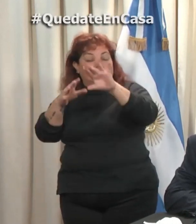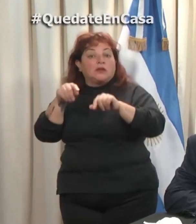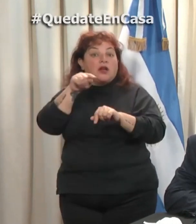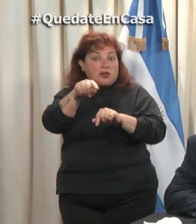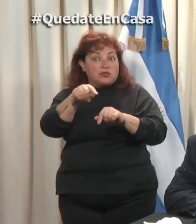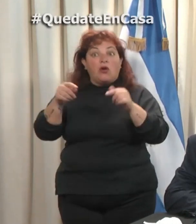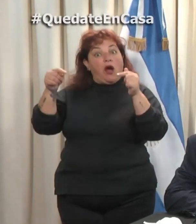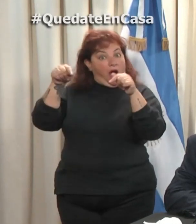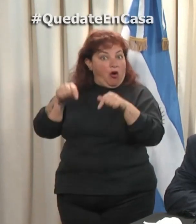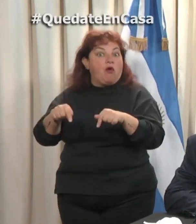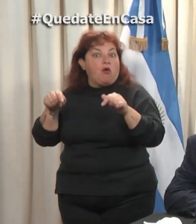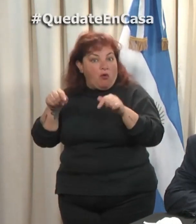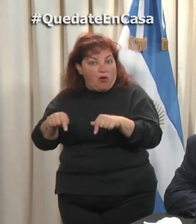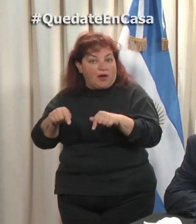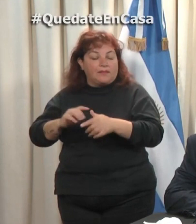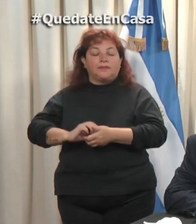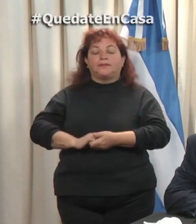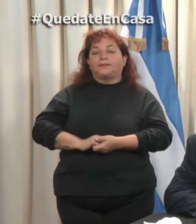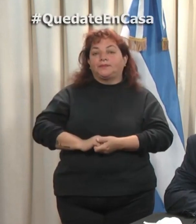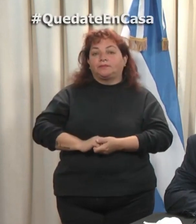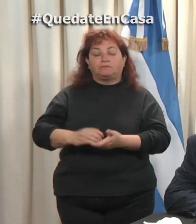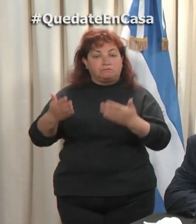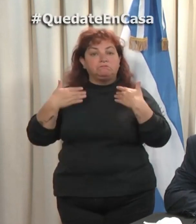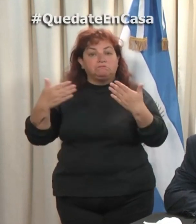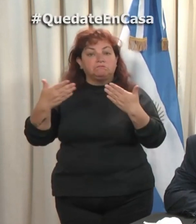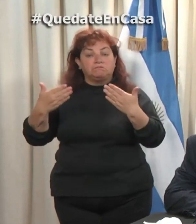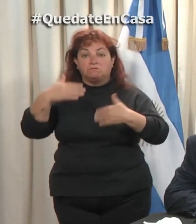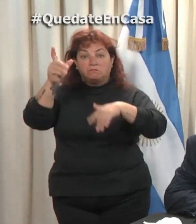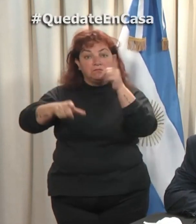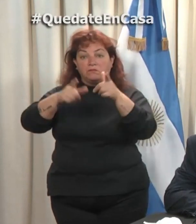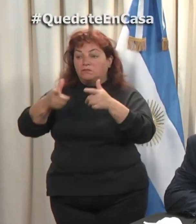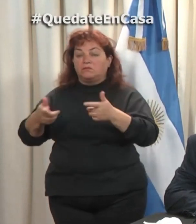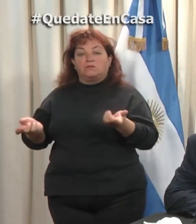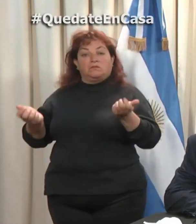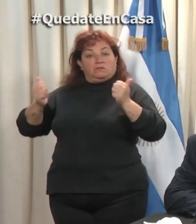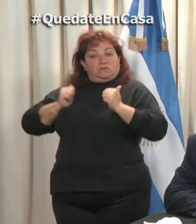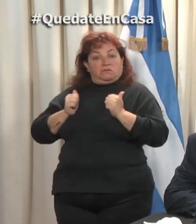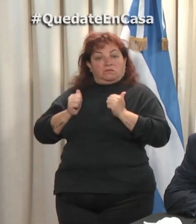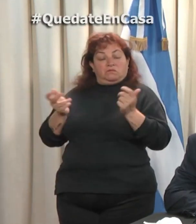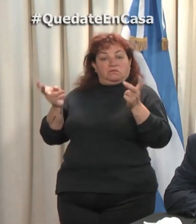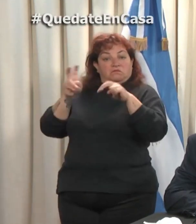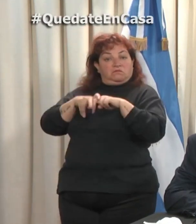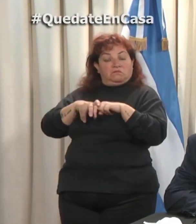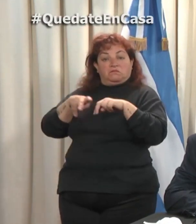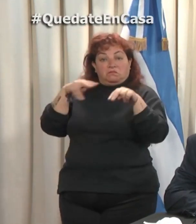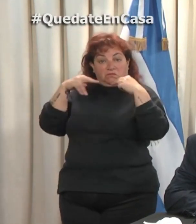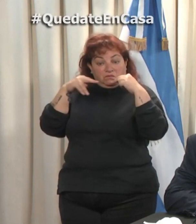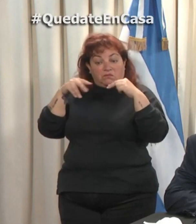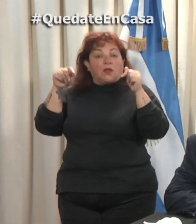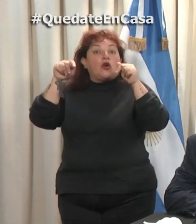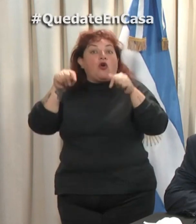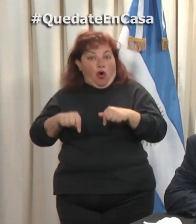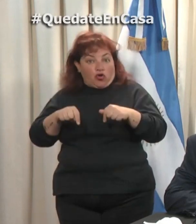van a poder ahora recibir gente en sus locales. Para ello, en el día de hoy